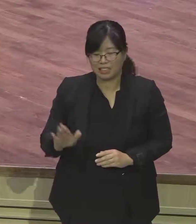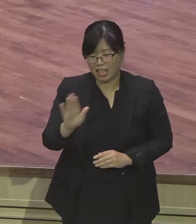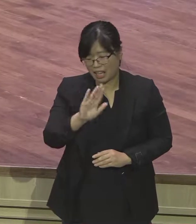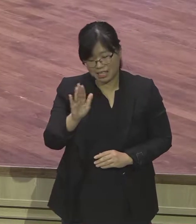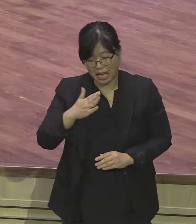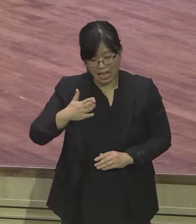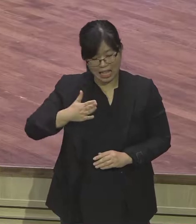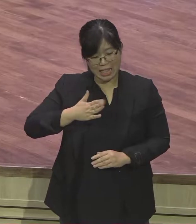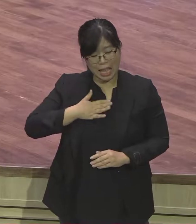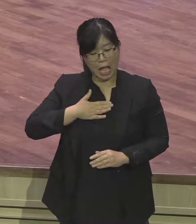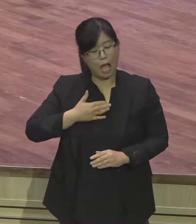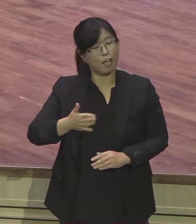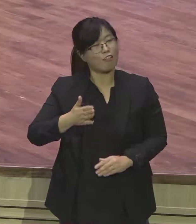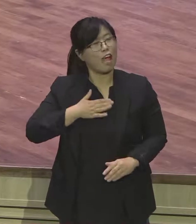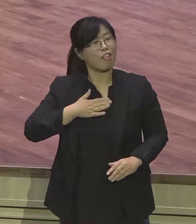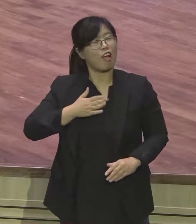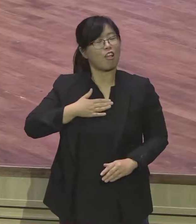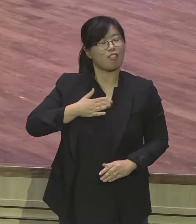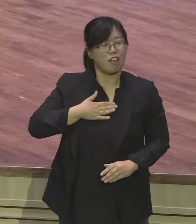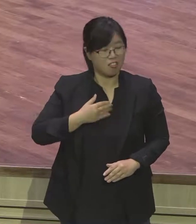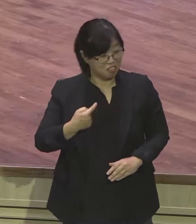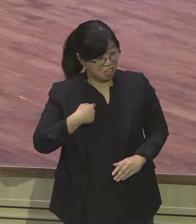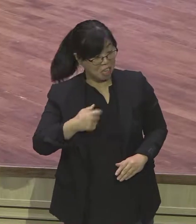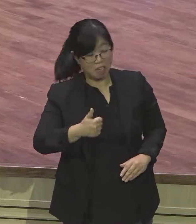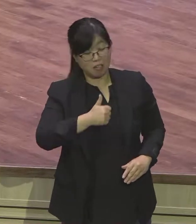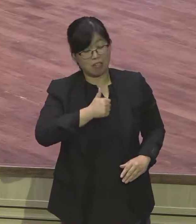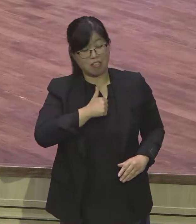왜 교회가 부흥 안됩니까 그래서 안되는 거예요